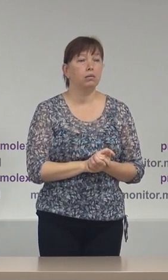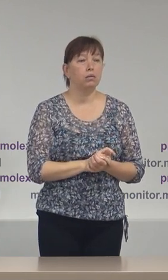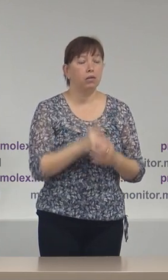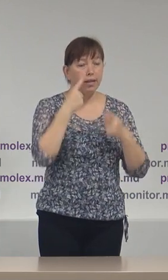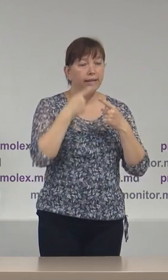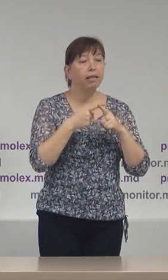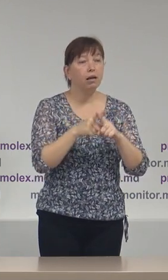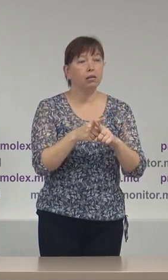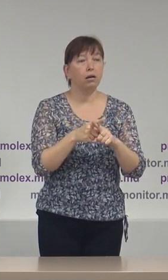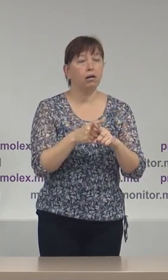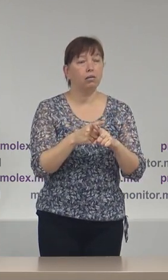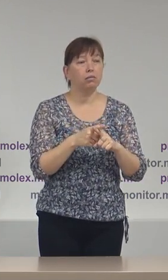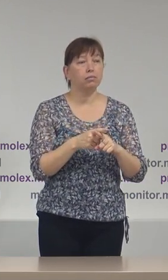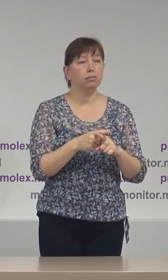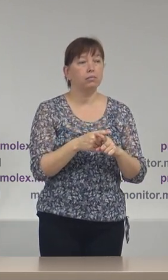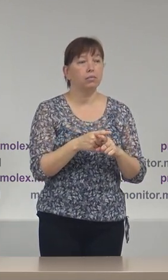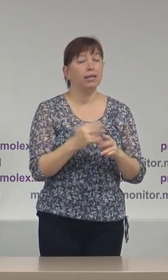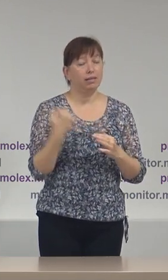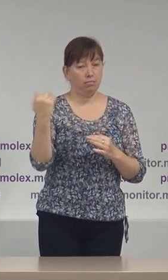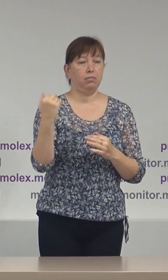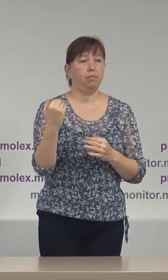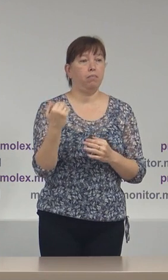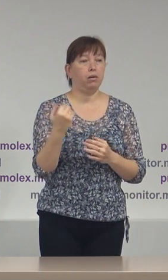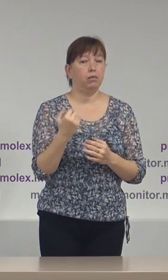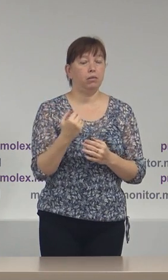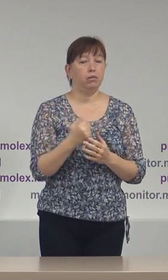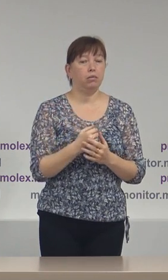tehnică din partea